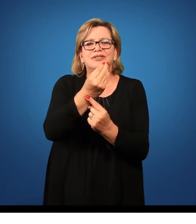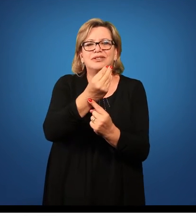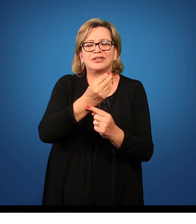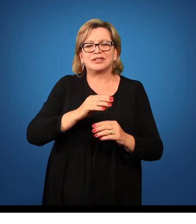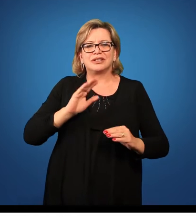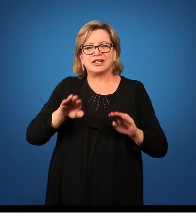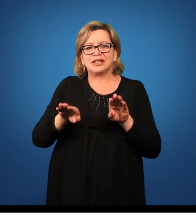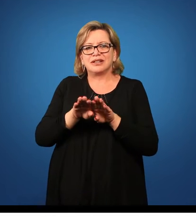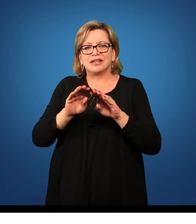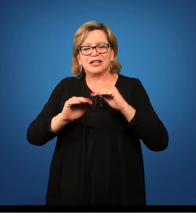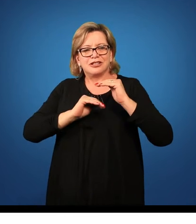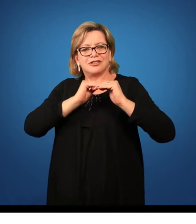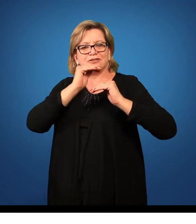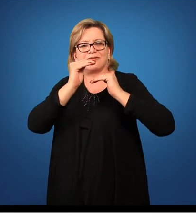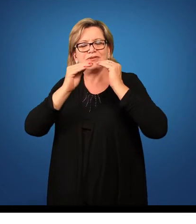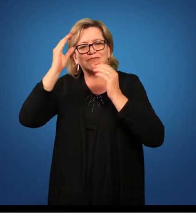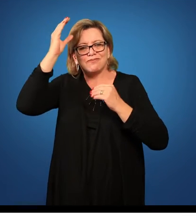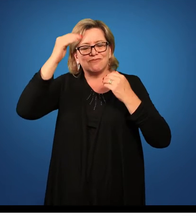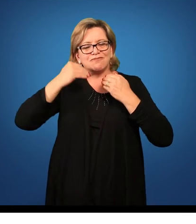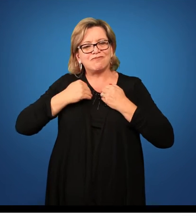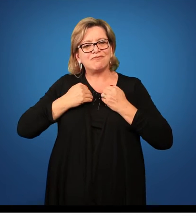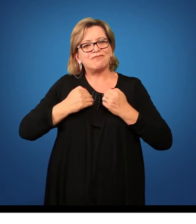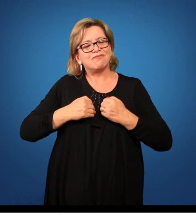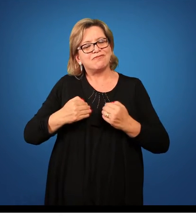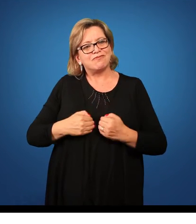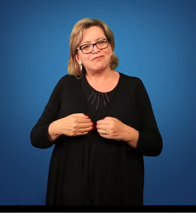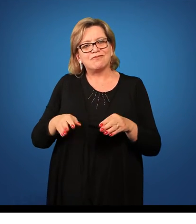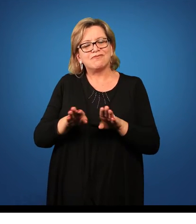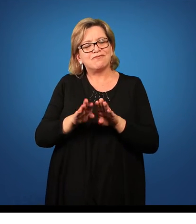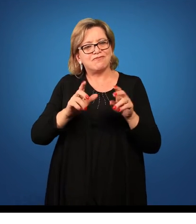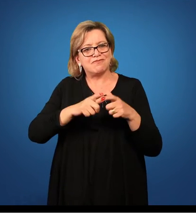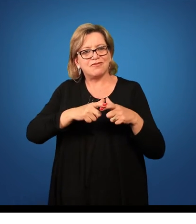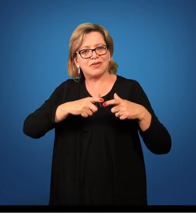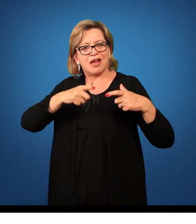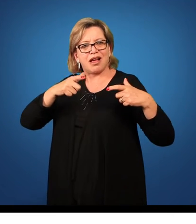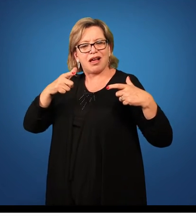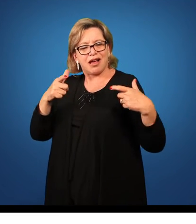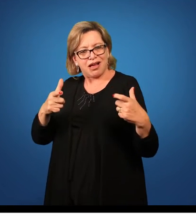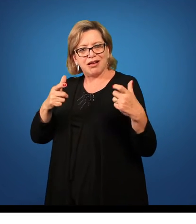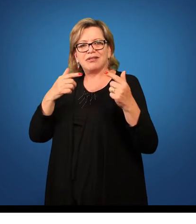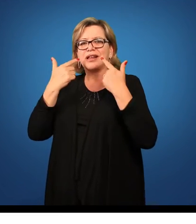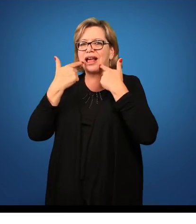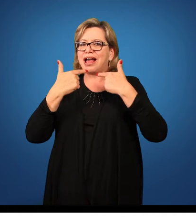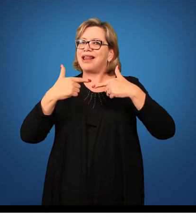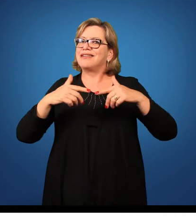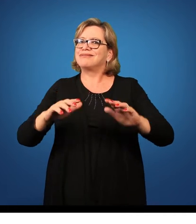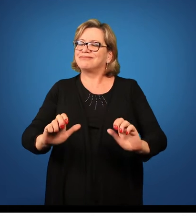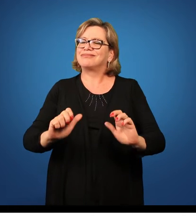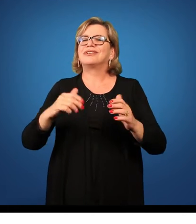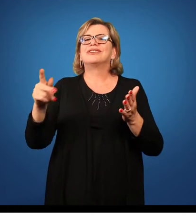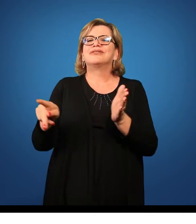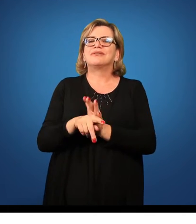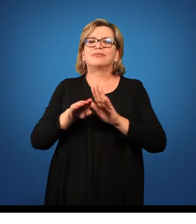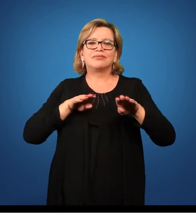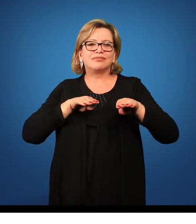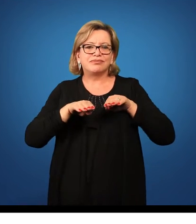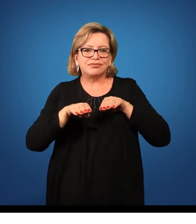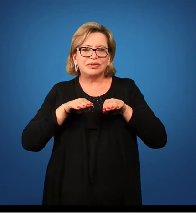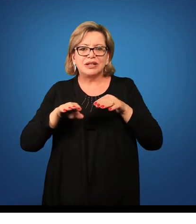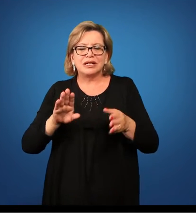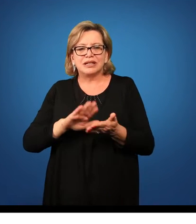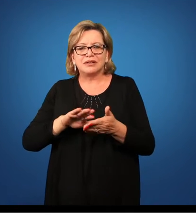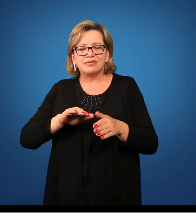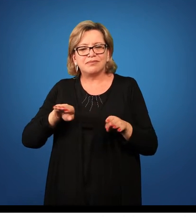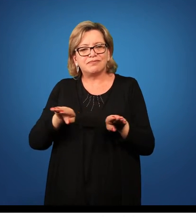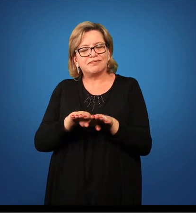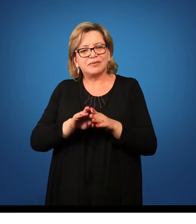Desenvolver a consciência corporal é ampliar esse vocabulário, linguagem do movimento, estimular a